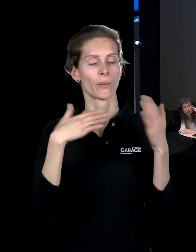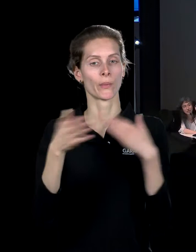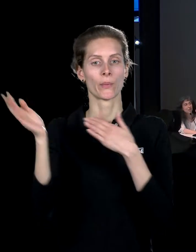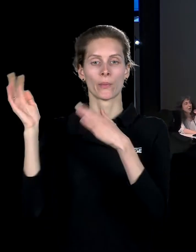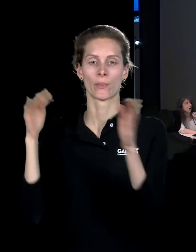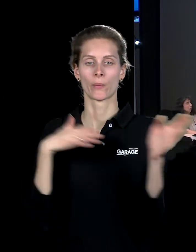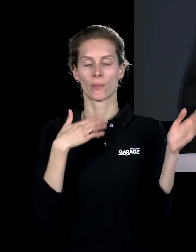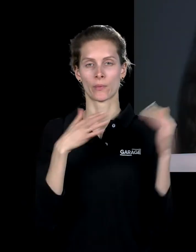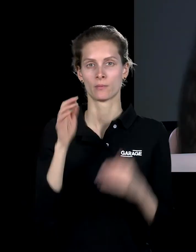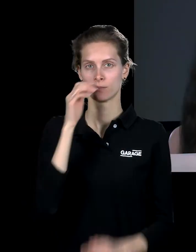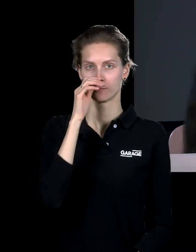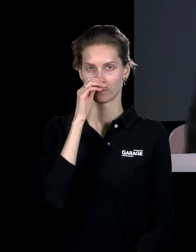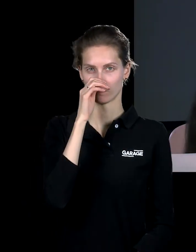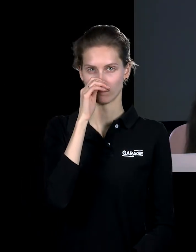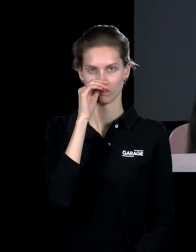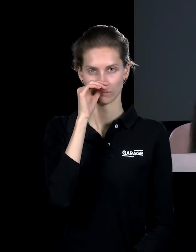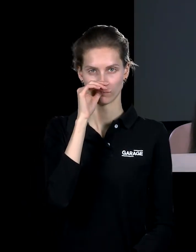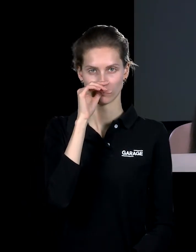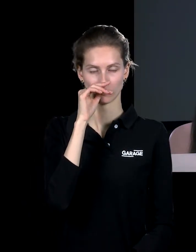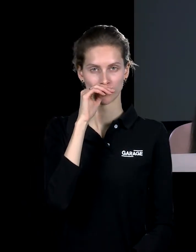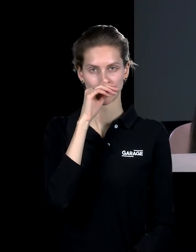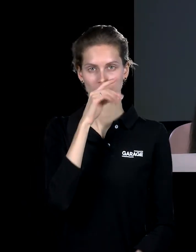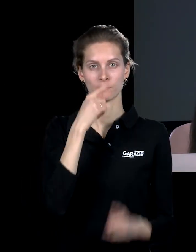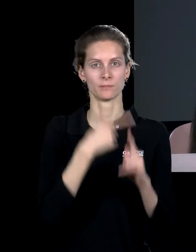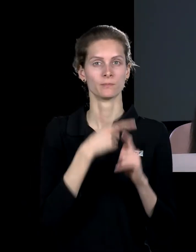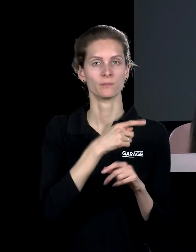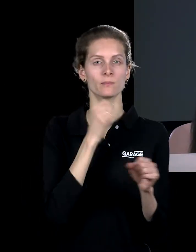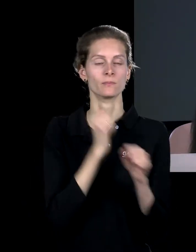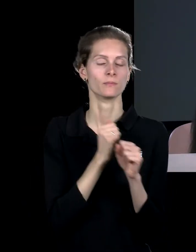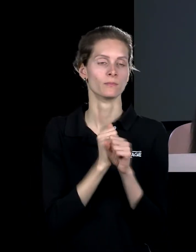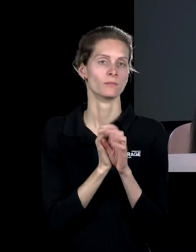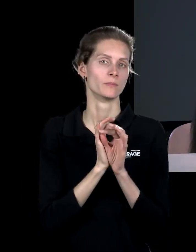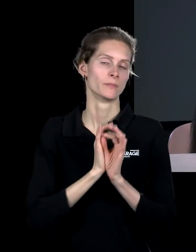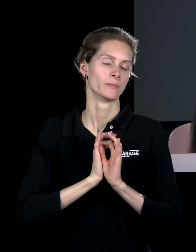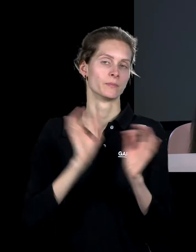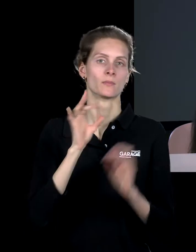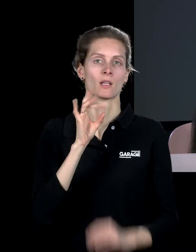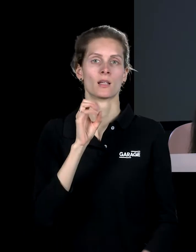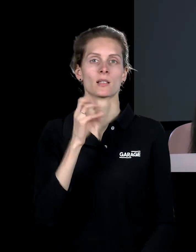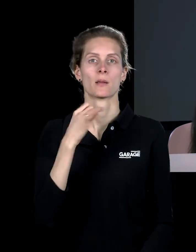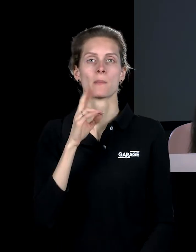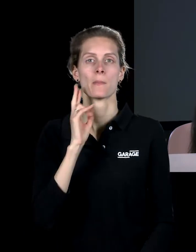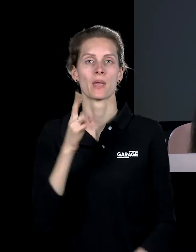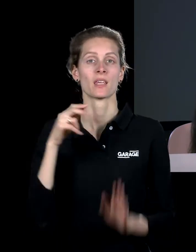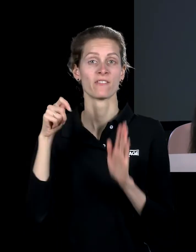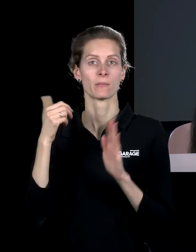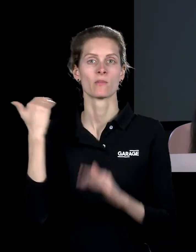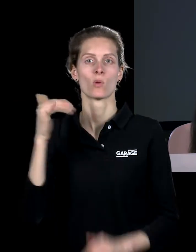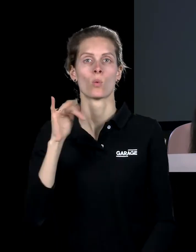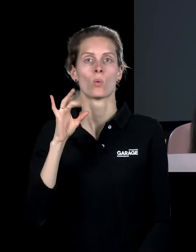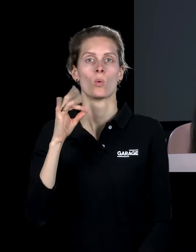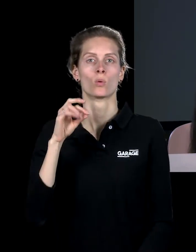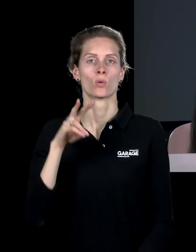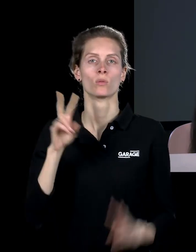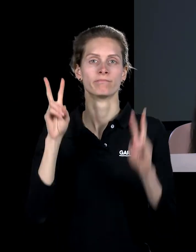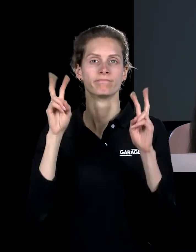случайности. Он переснимает, он делает ремейк фильма «Орхола спящей», где спящий